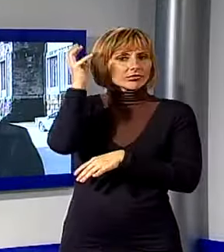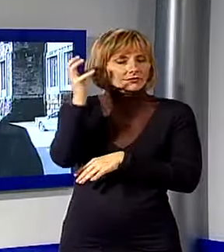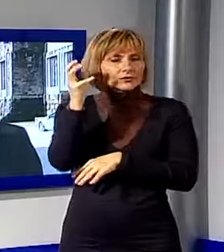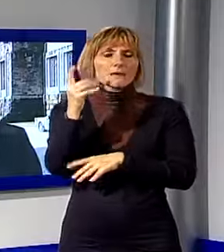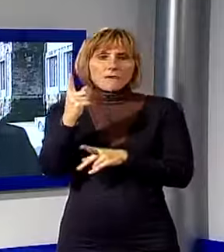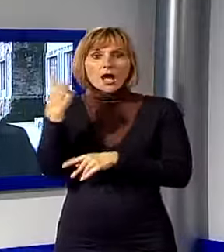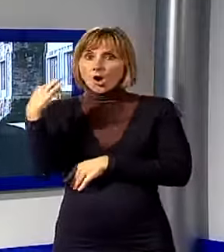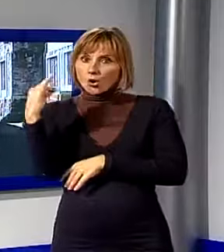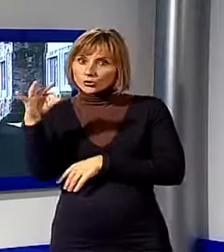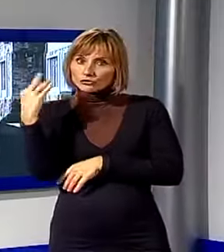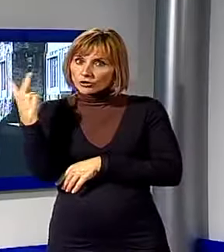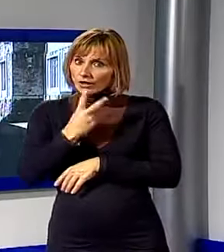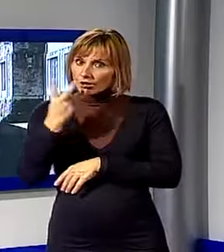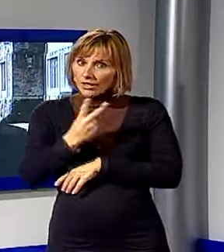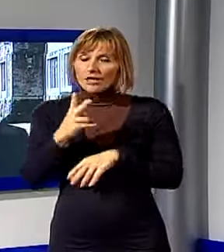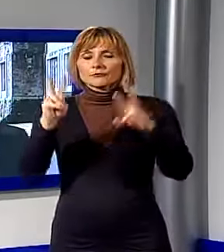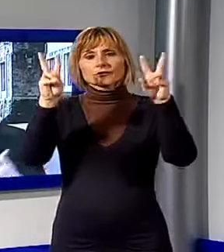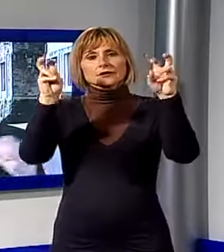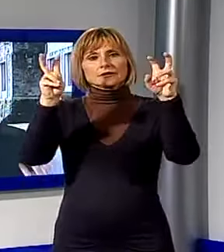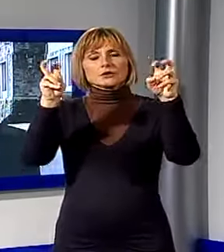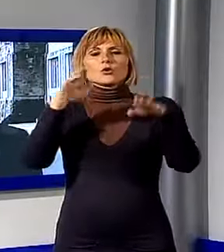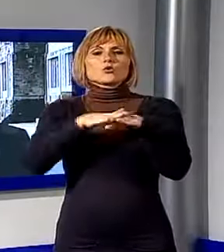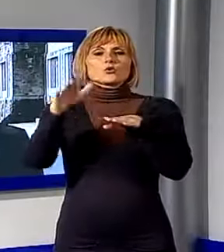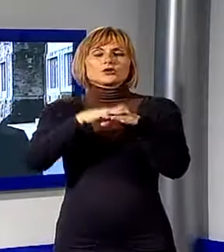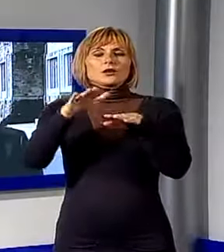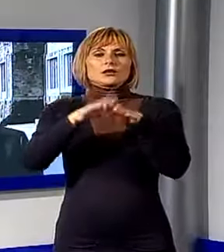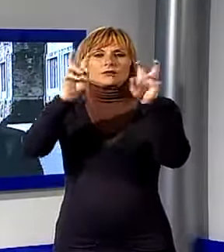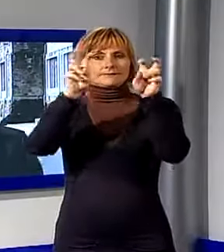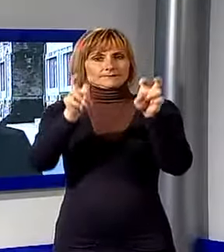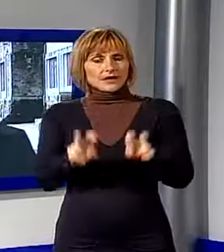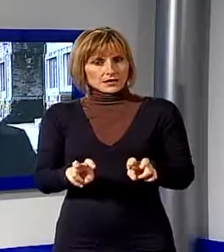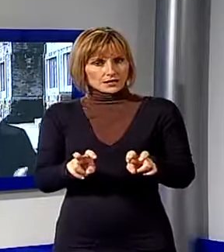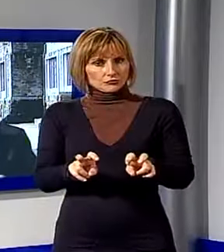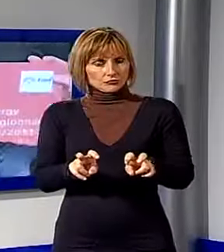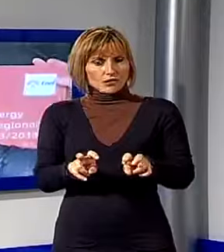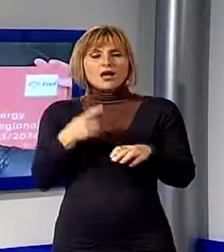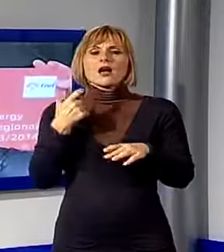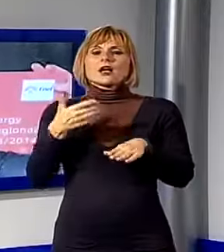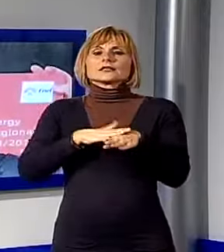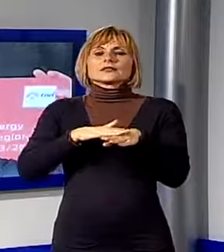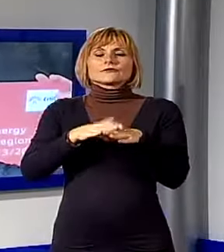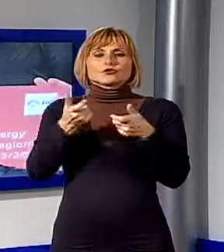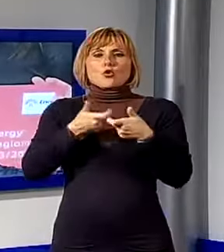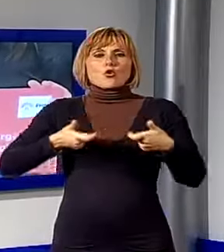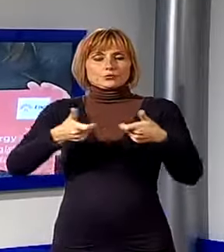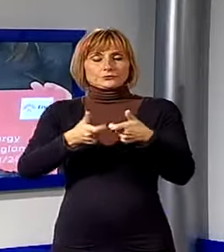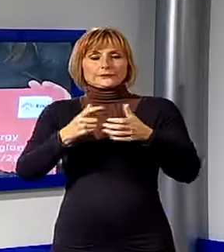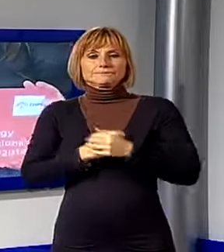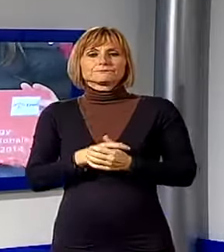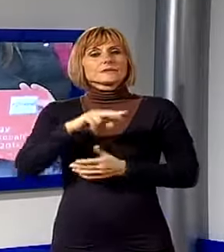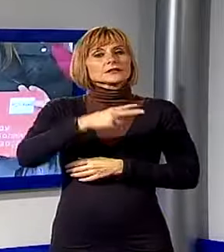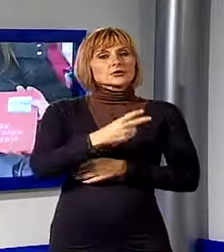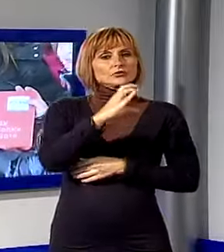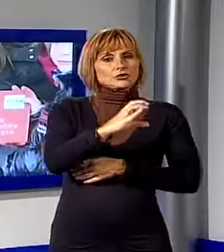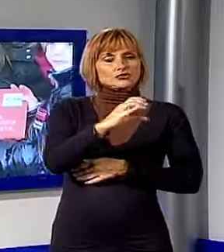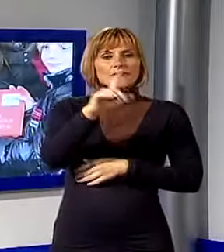originali sui temi dell'utilizzo delle rinnovabili, dell'energia al servizio della comunità. Gli alunni della seconda